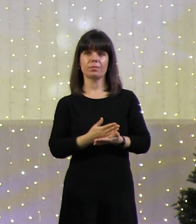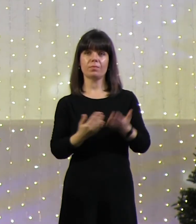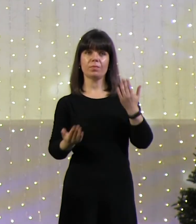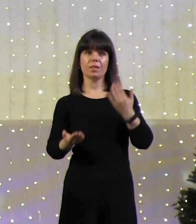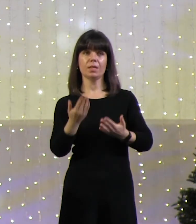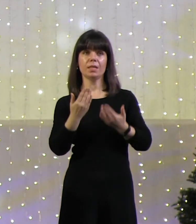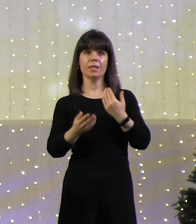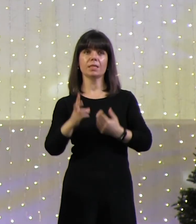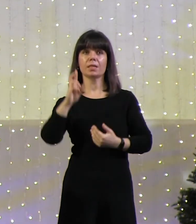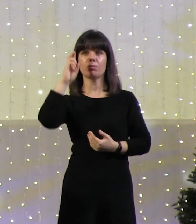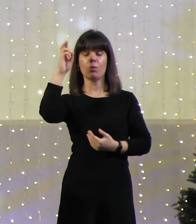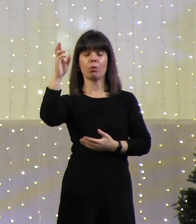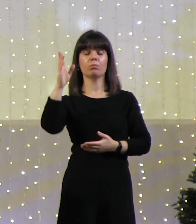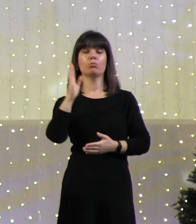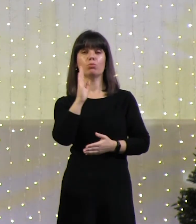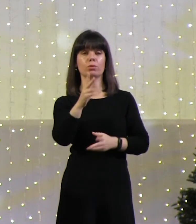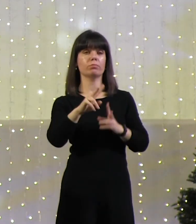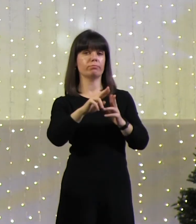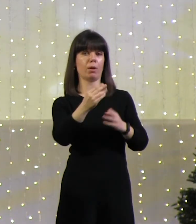бы Бог был таким, как ты,